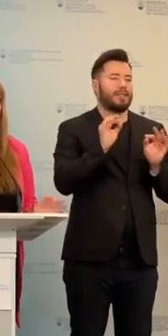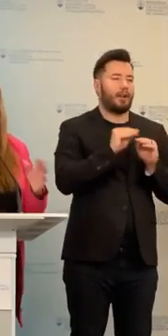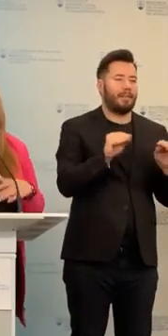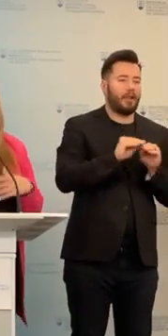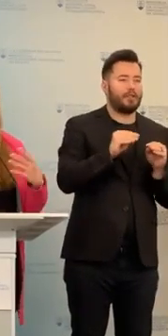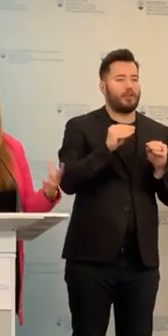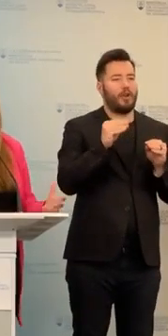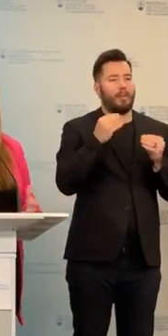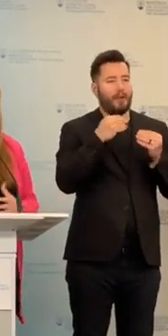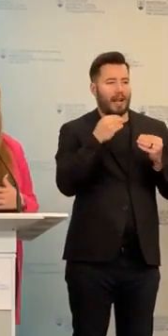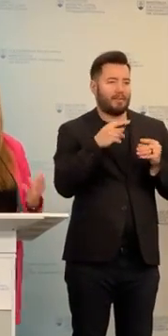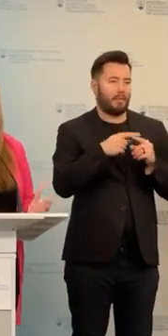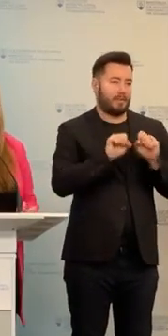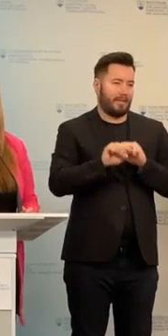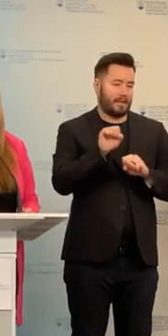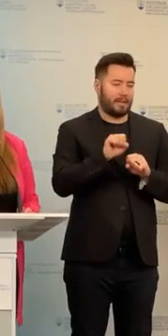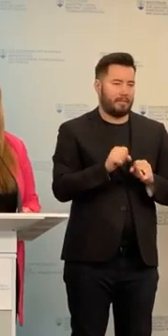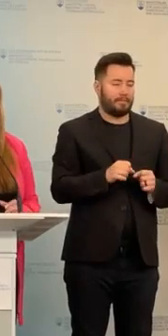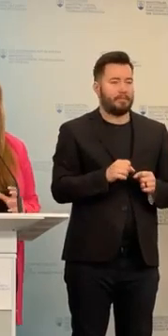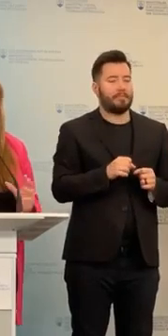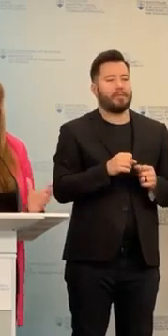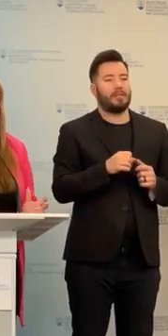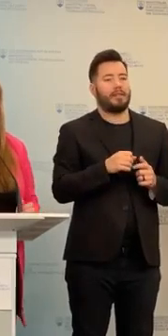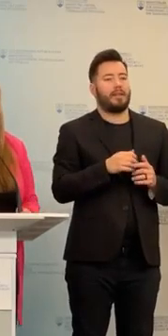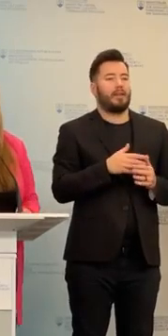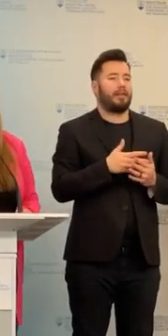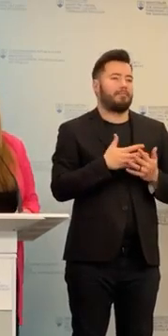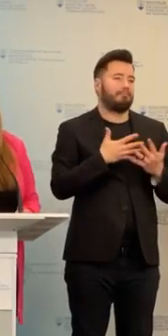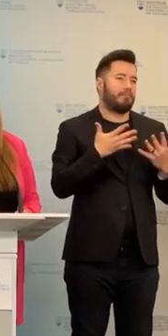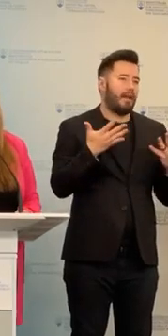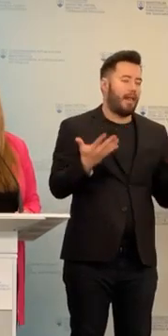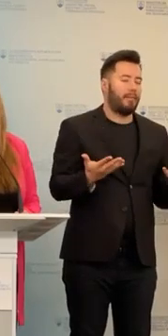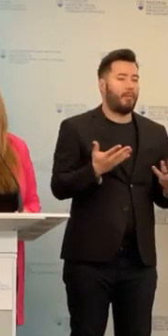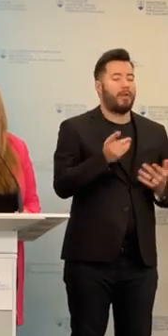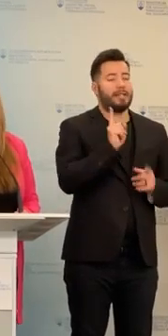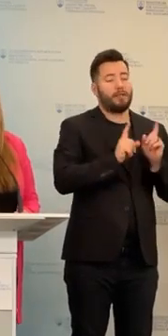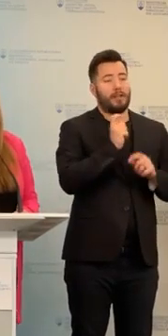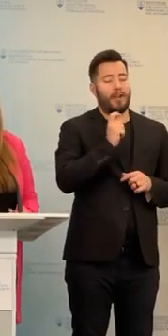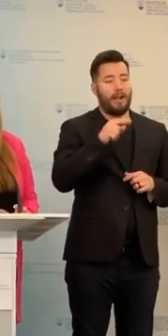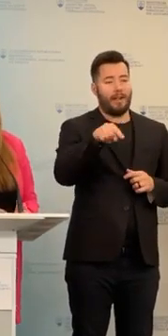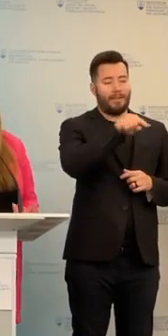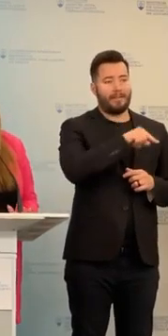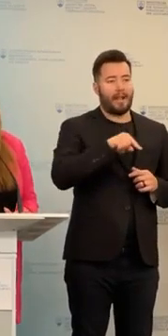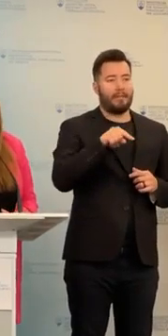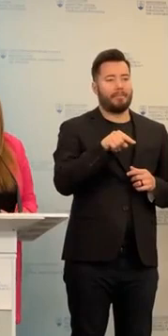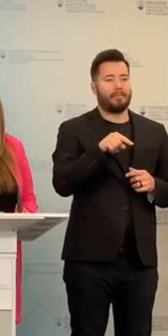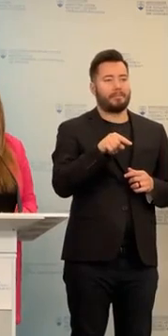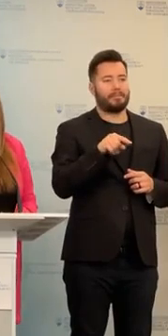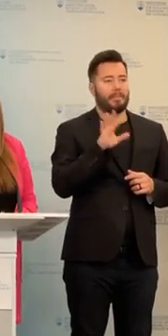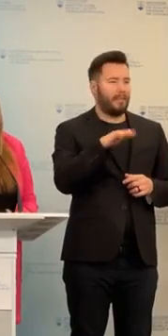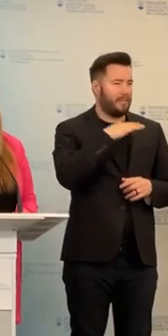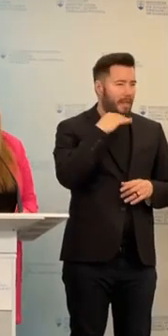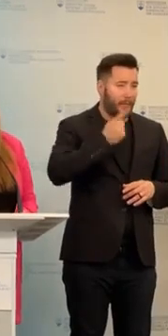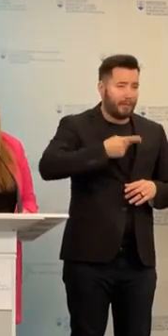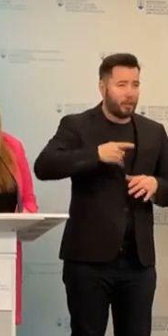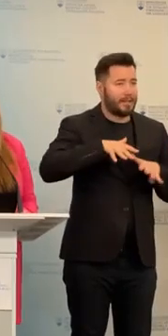prevencie. Alebo Centrum je, že nekontaktuje sa, napríklad ktorí sú zaťažení, pracovne